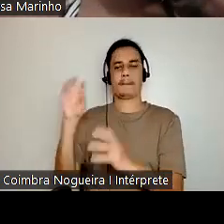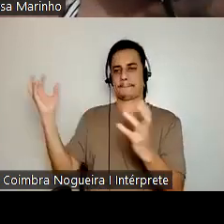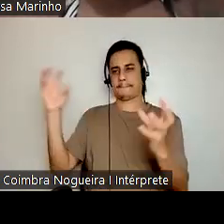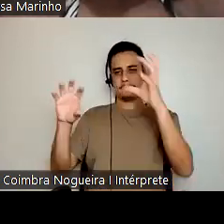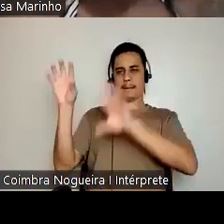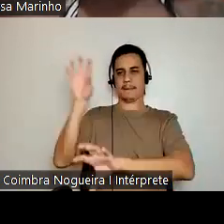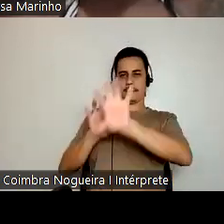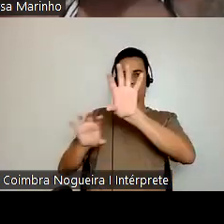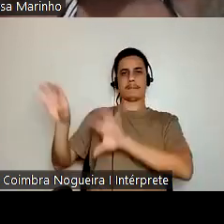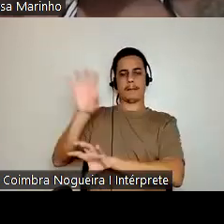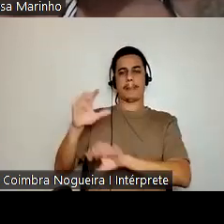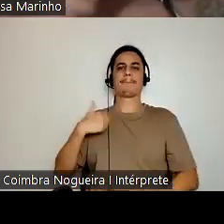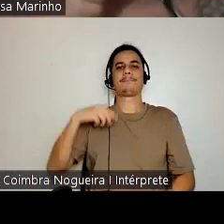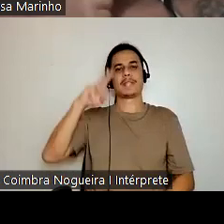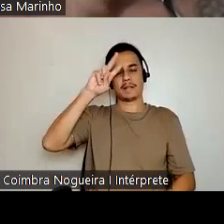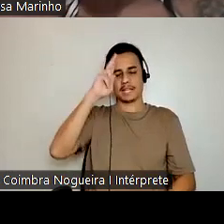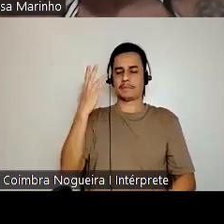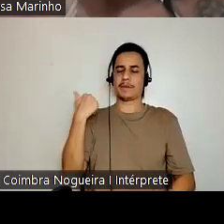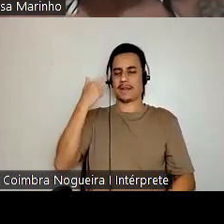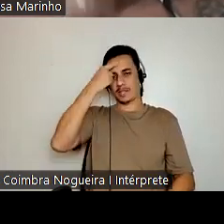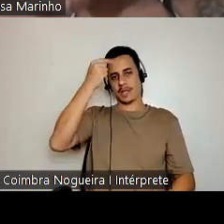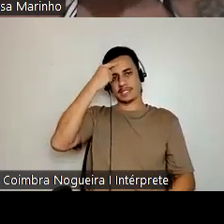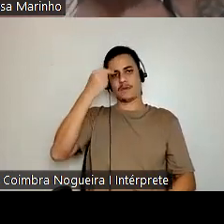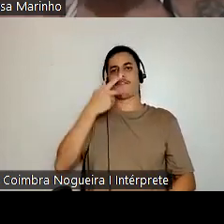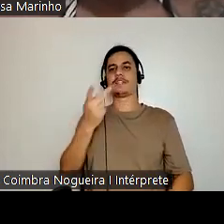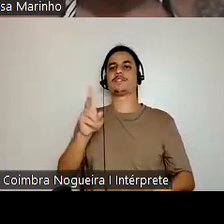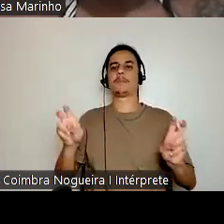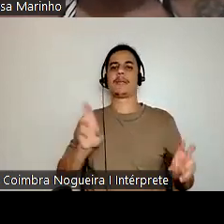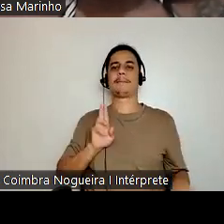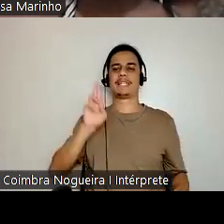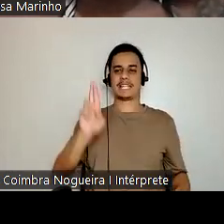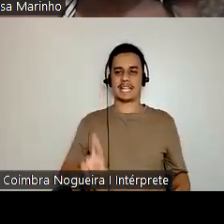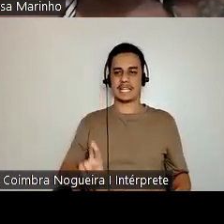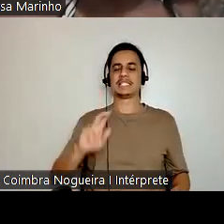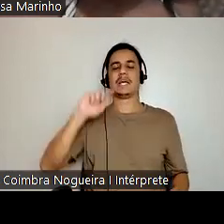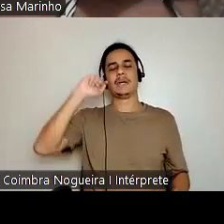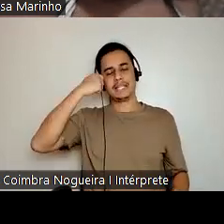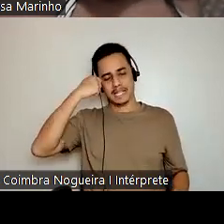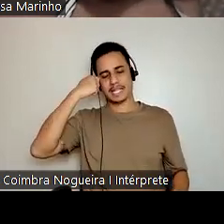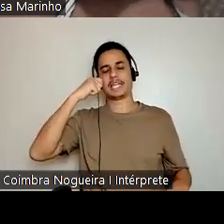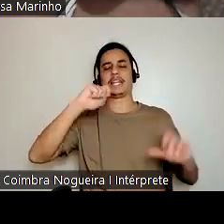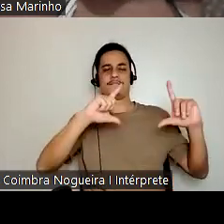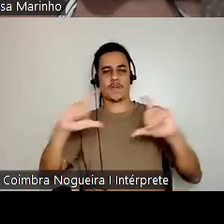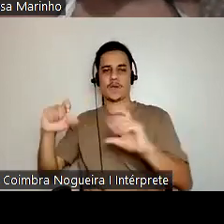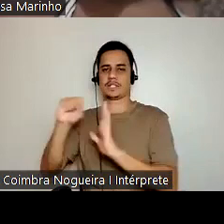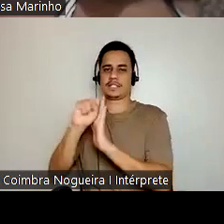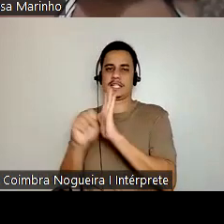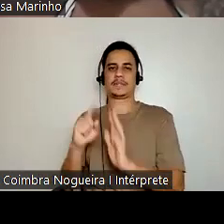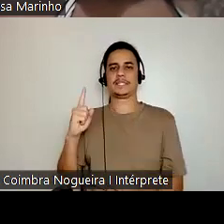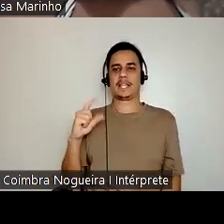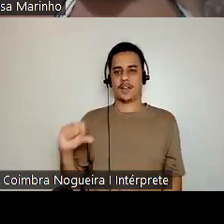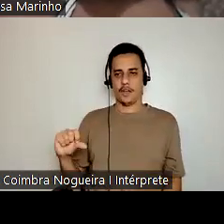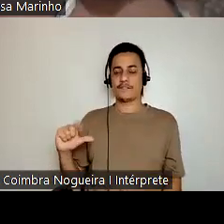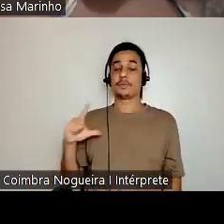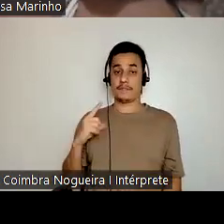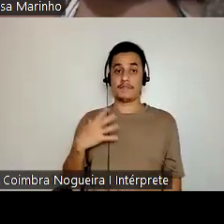cenários. Eu me lembro que a minha monografia da graduação eu pesquisei sobre representação negra na fotografia brasileira do século XIX e eu tinha acabado de ter filho.